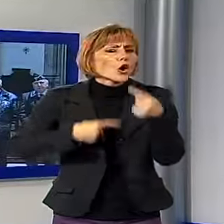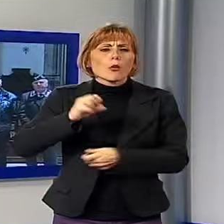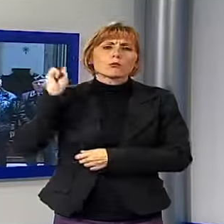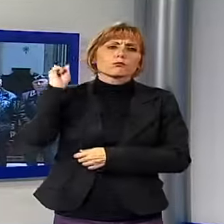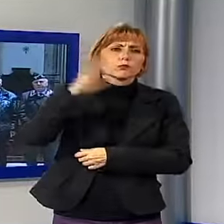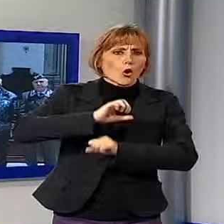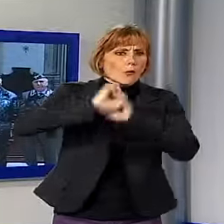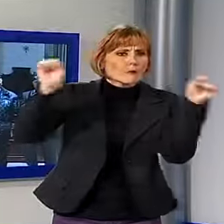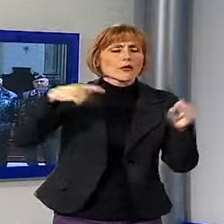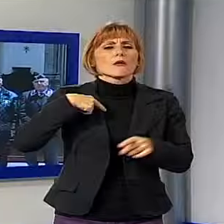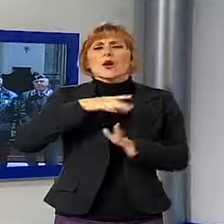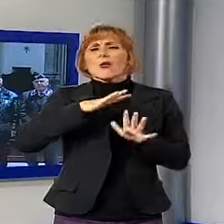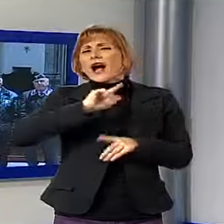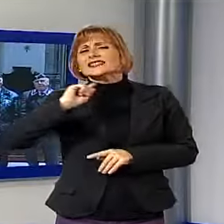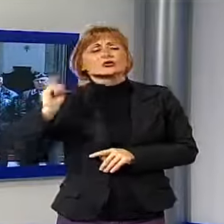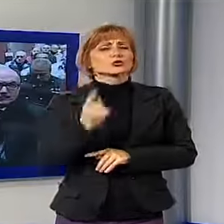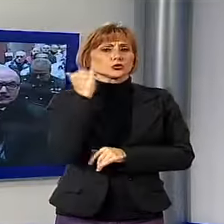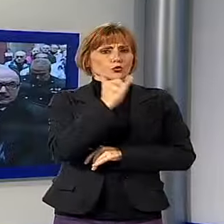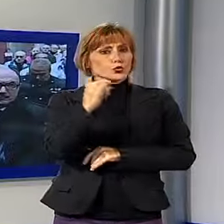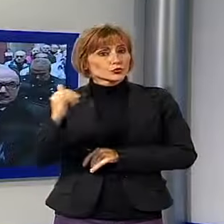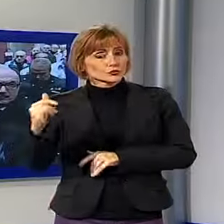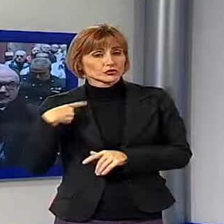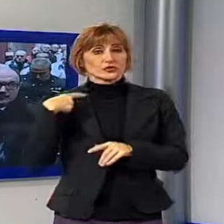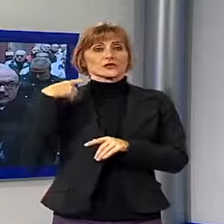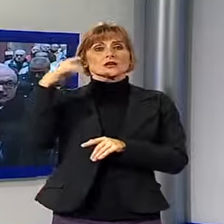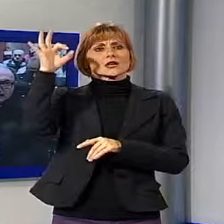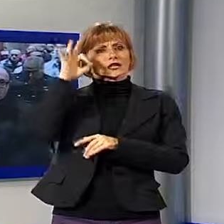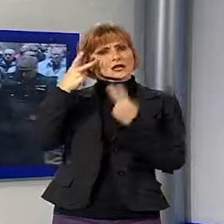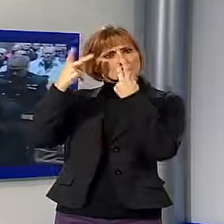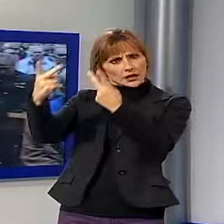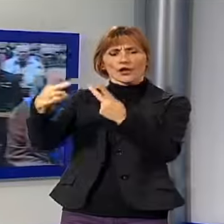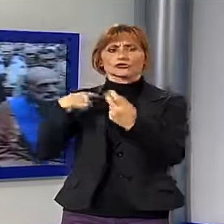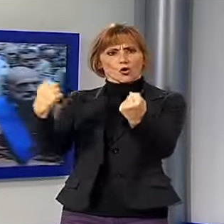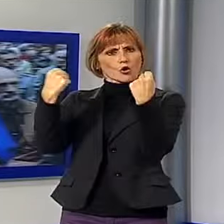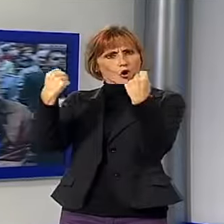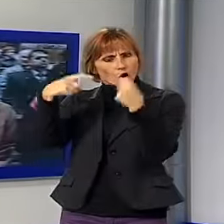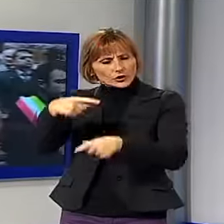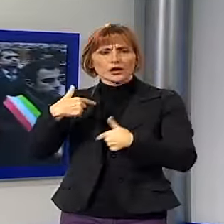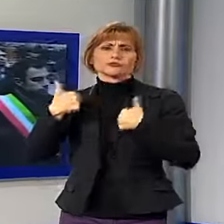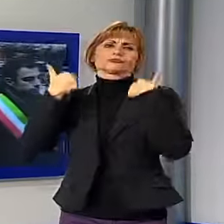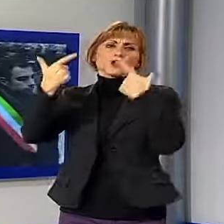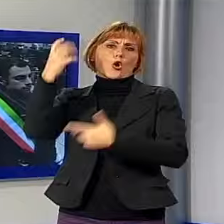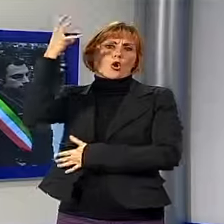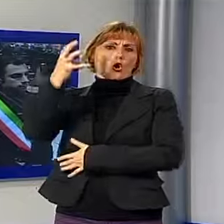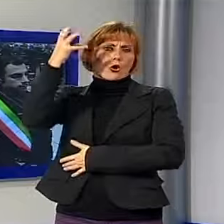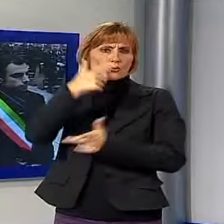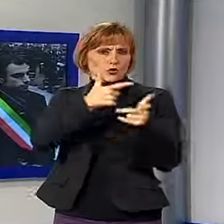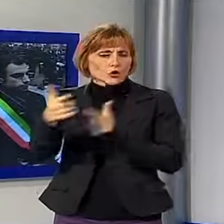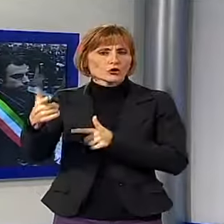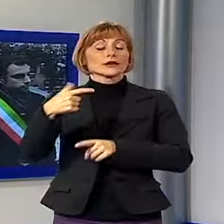tutti uccisi. Gli inglesi, colpiti dal coraggio dei carabinieri, tributarono loro l'onore delle armi. Un sacrificio in termini di vite umane